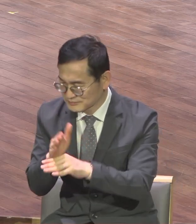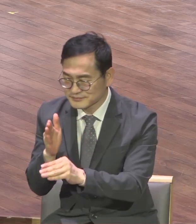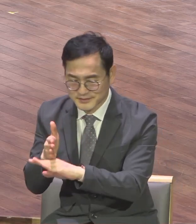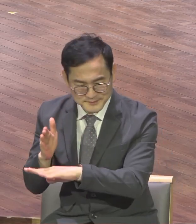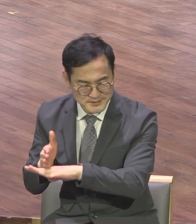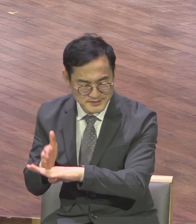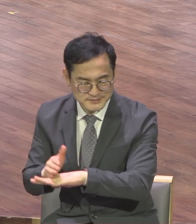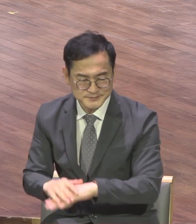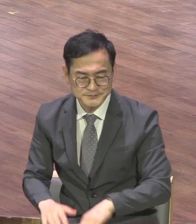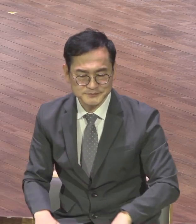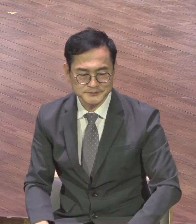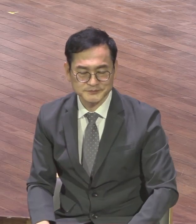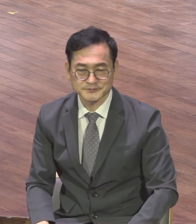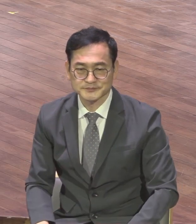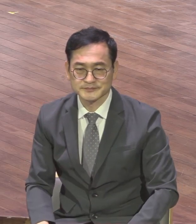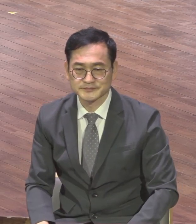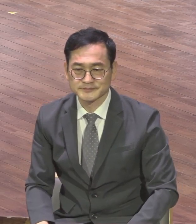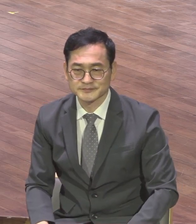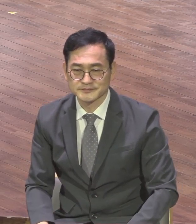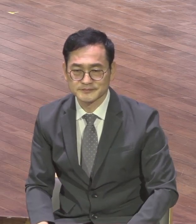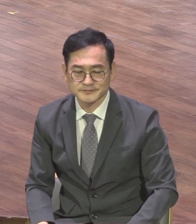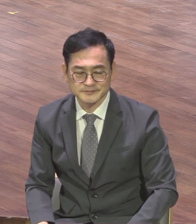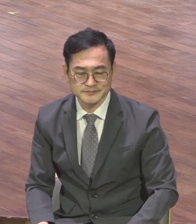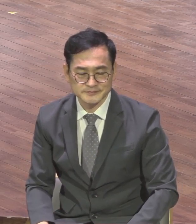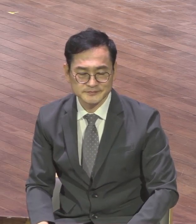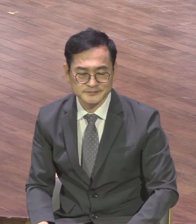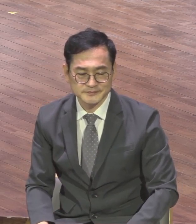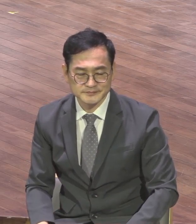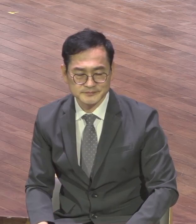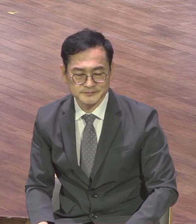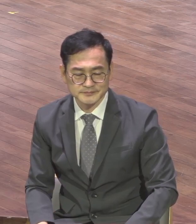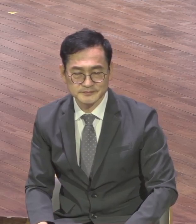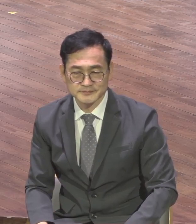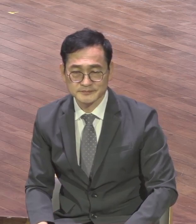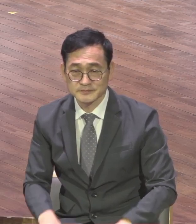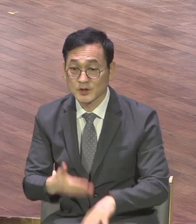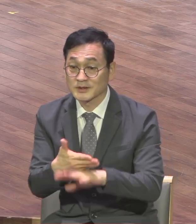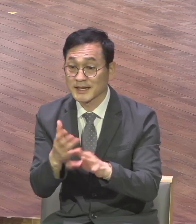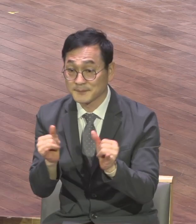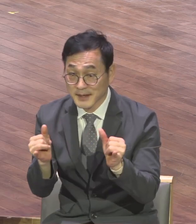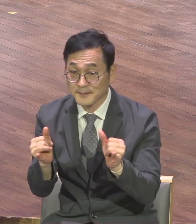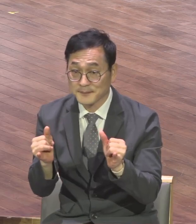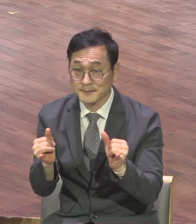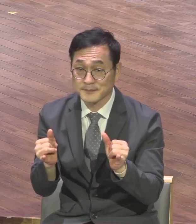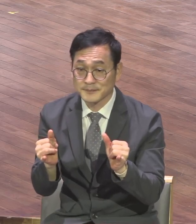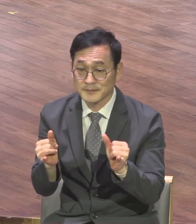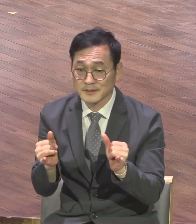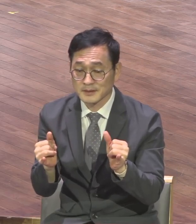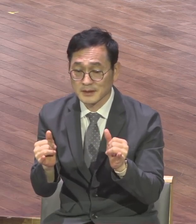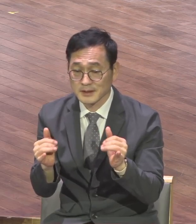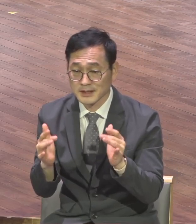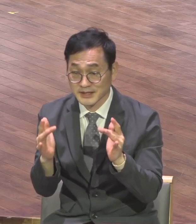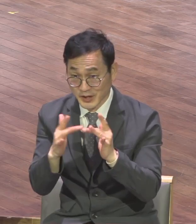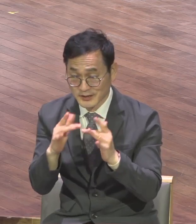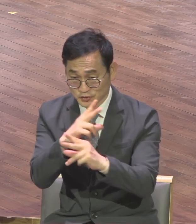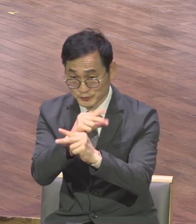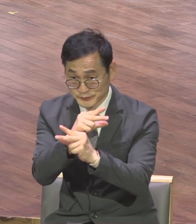이 화면으로 비대면으로 지금 보는 예배 드리는 분들이 수천 명입니다 어떻든 간에 이번 주